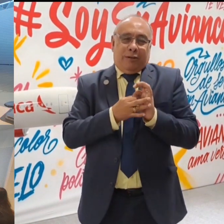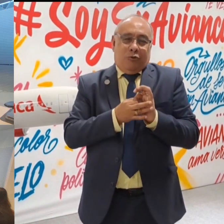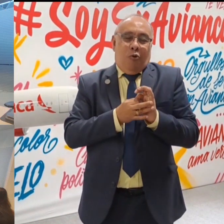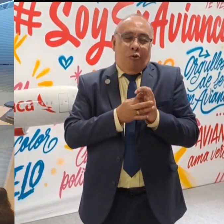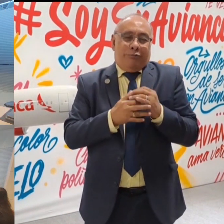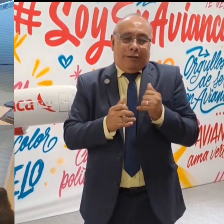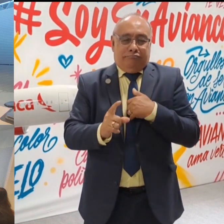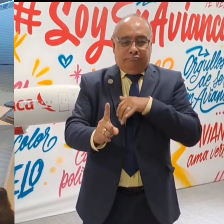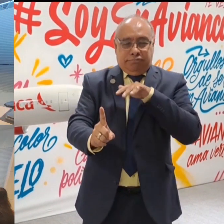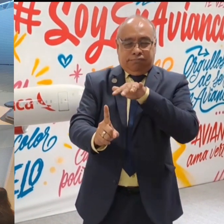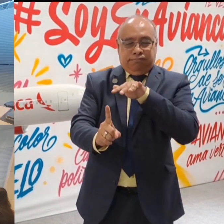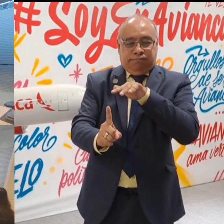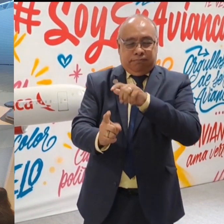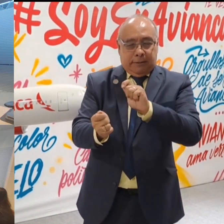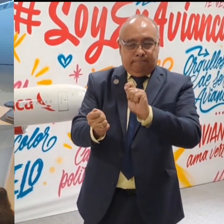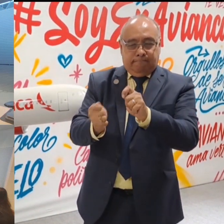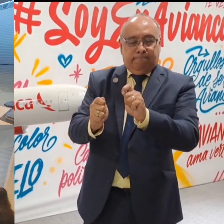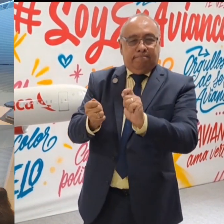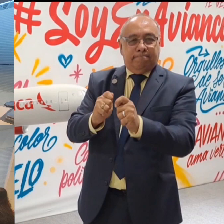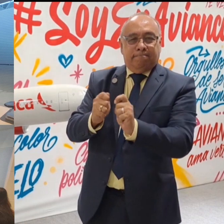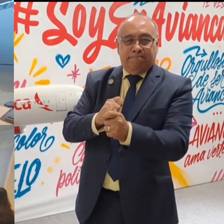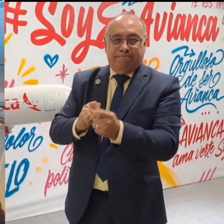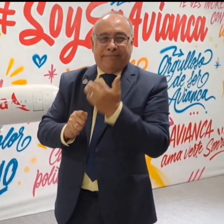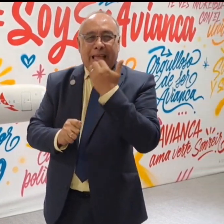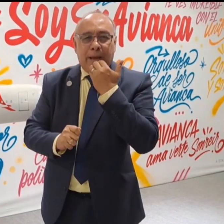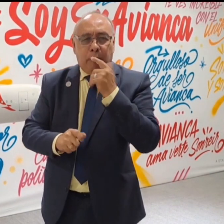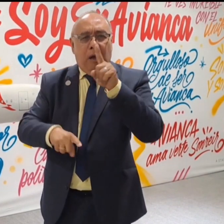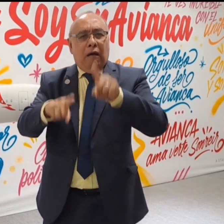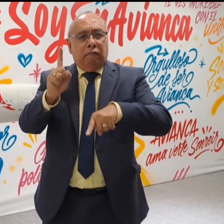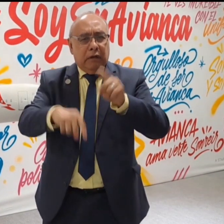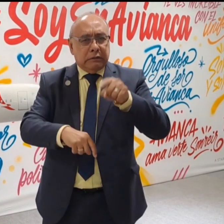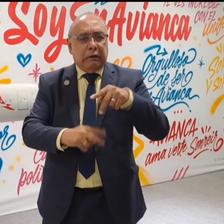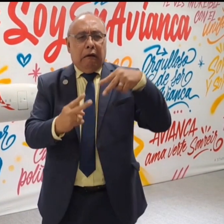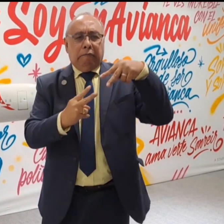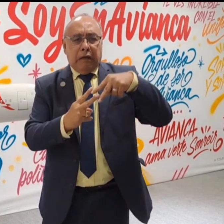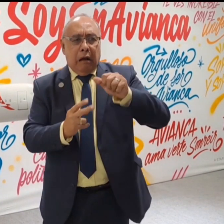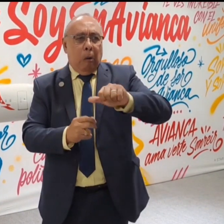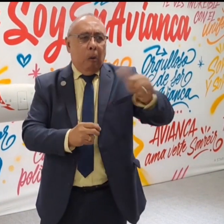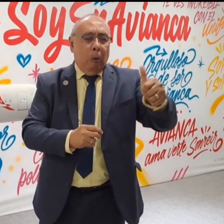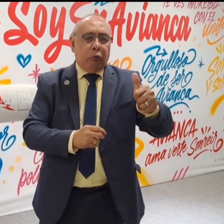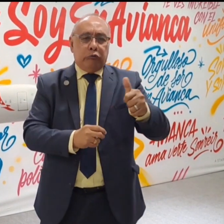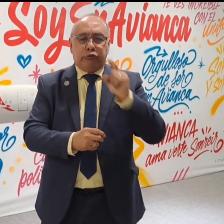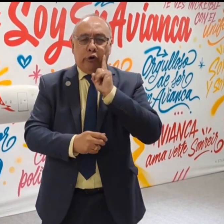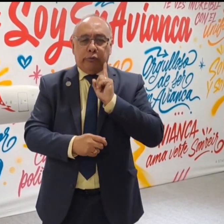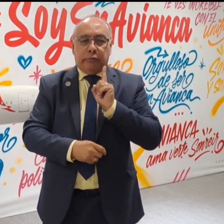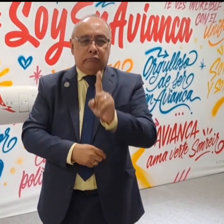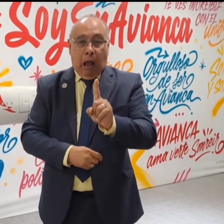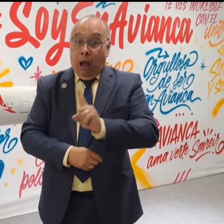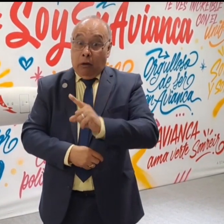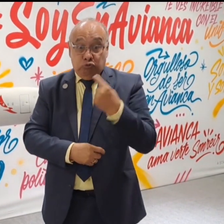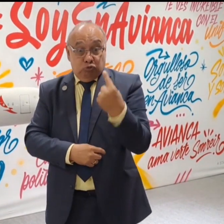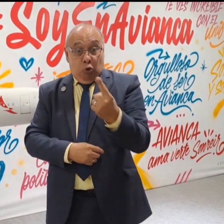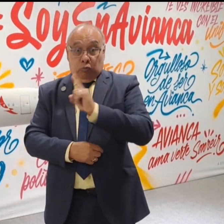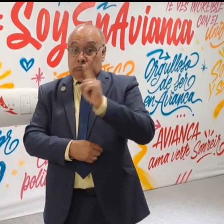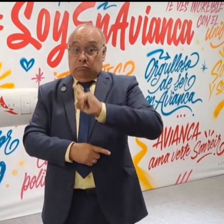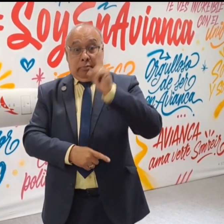incidencia que ha hecho FENASCOL para realizar algunos cambios, por ejemplo, casos en los que Avianca solicitaba a personas tener